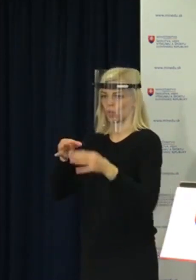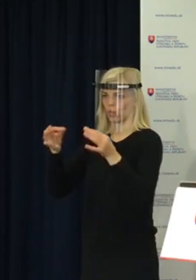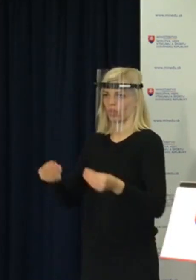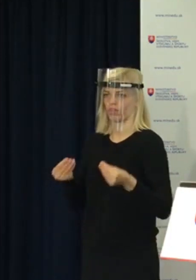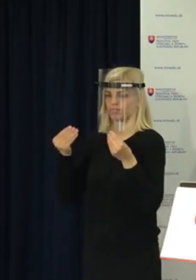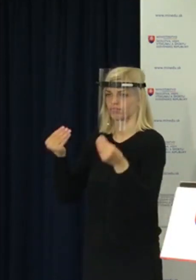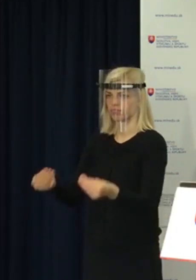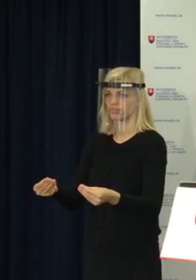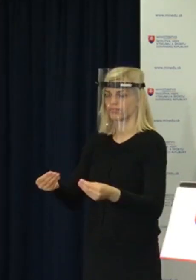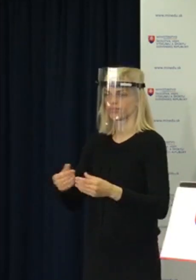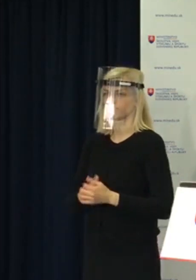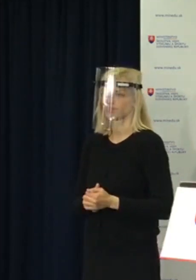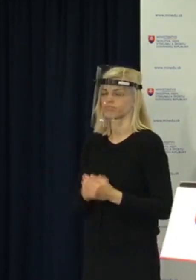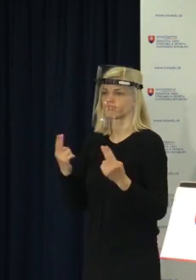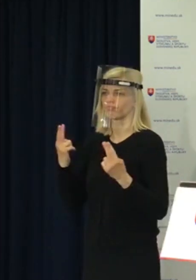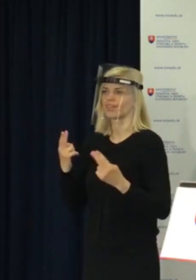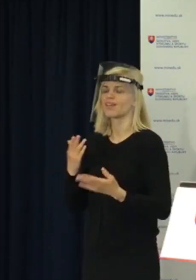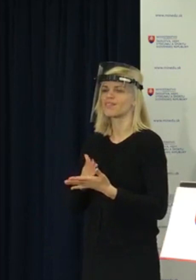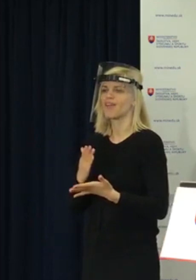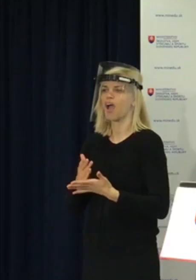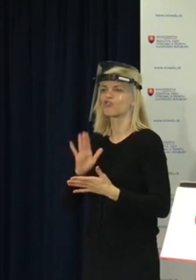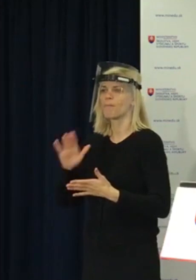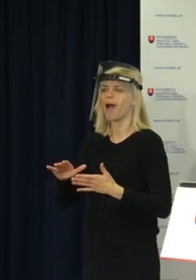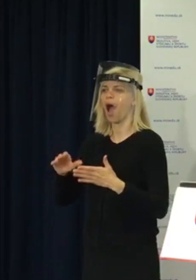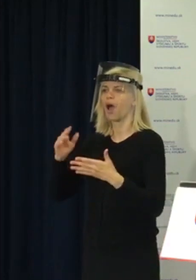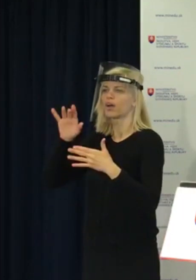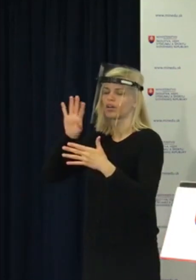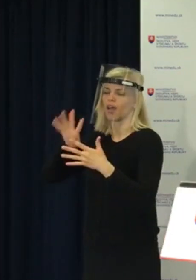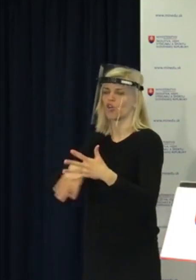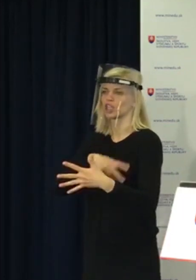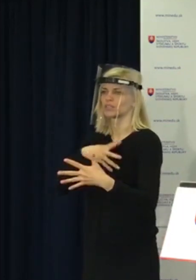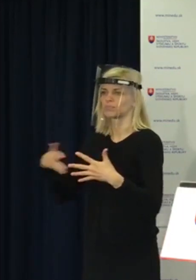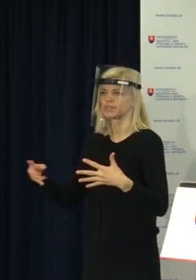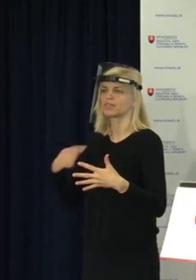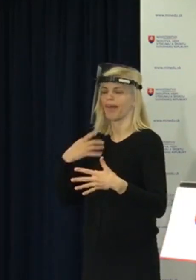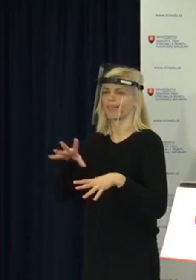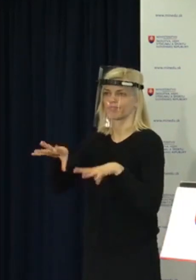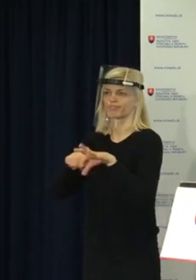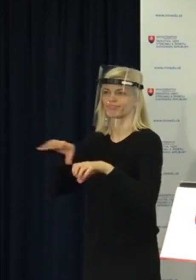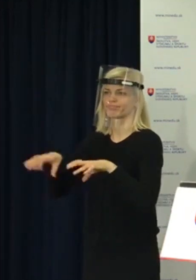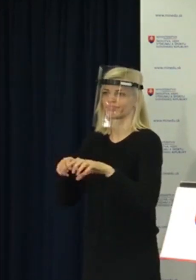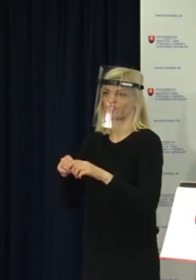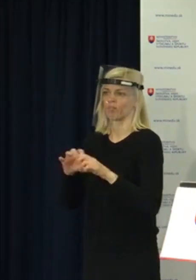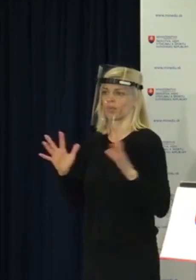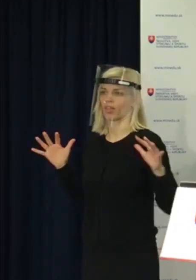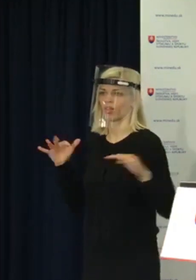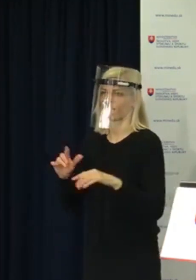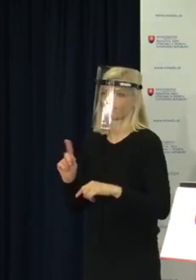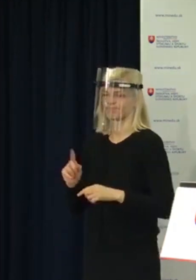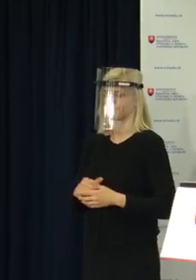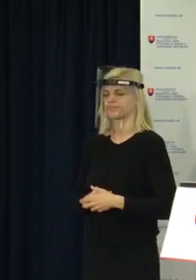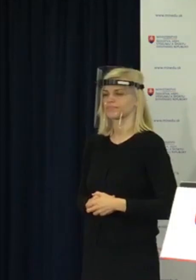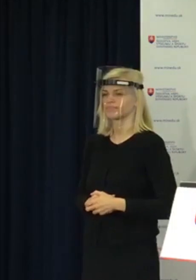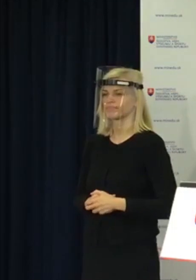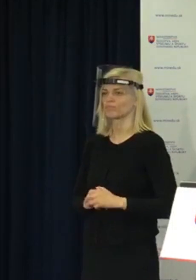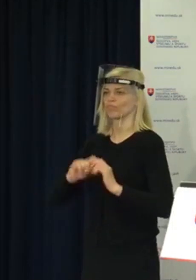jednotlivých škôl, aby si študenti mohli preberať tieto vysvedčenia. Druhý fakt, na ktorý sa